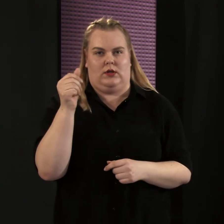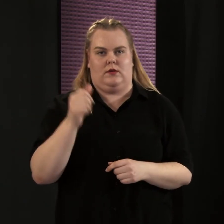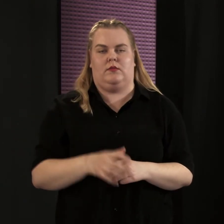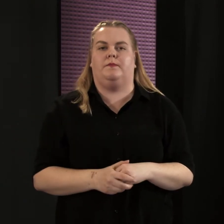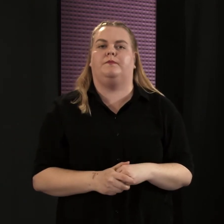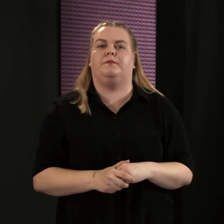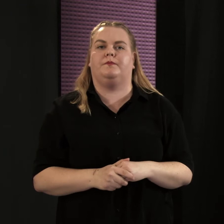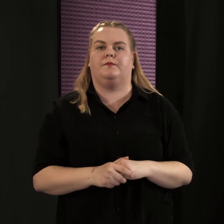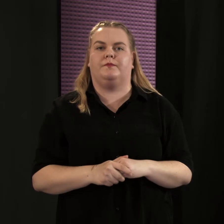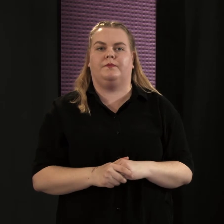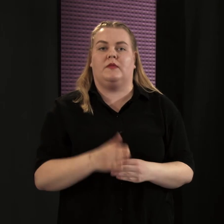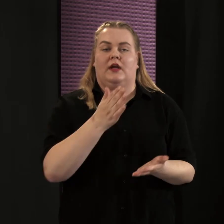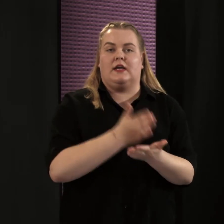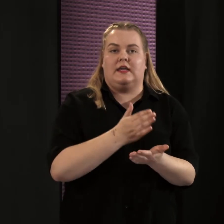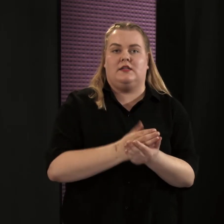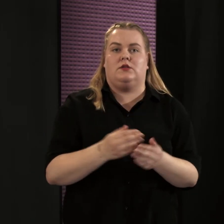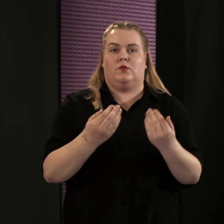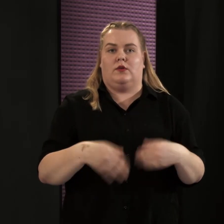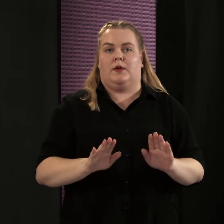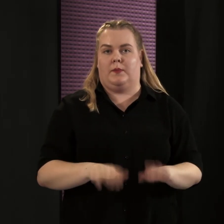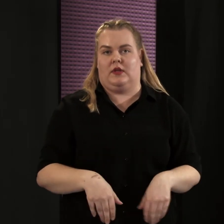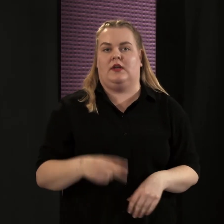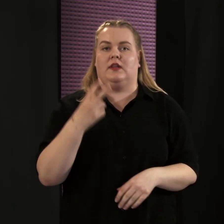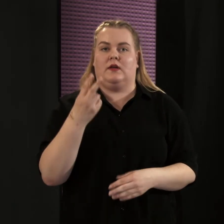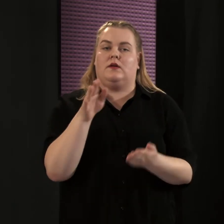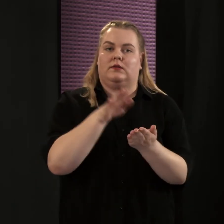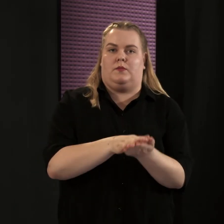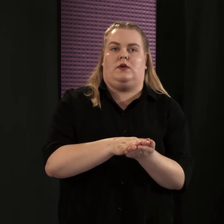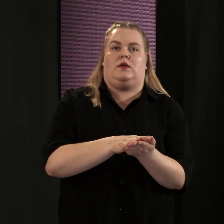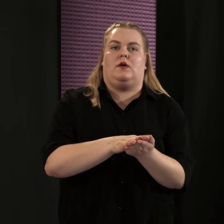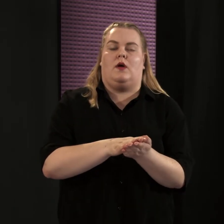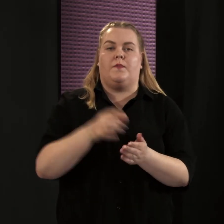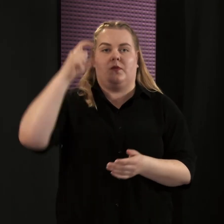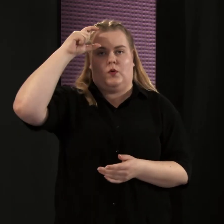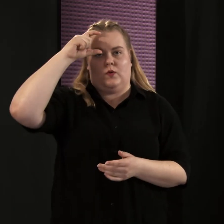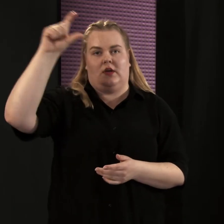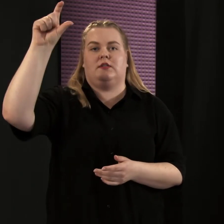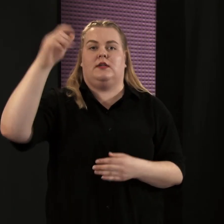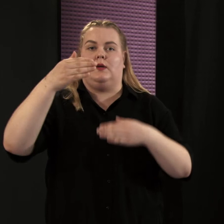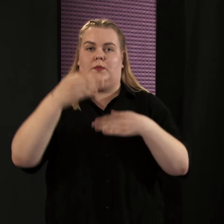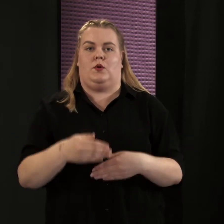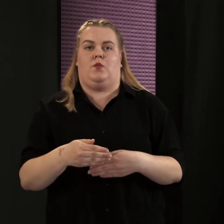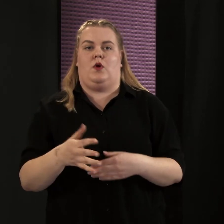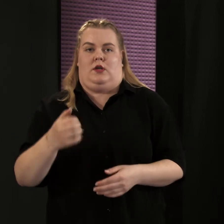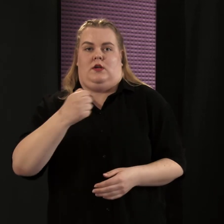Keskusta menetti kaksi paikkaa, kun SDP puolestaan sai yhden uuden